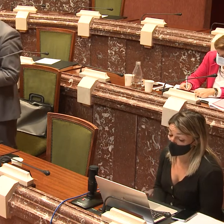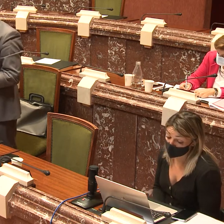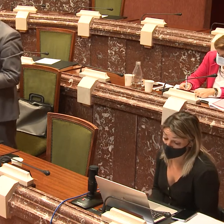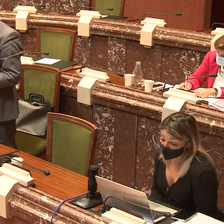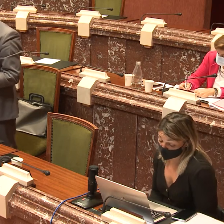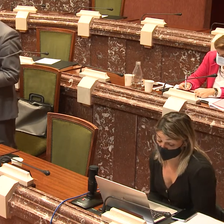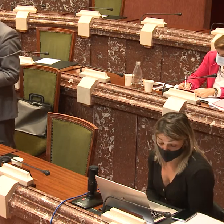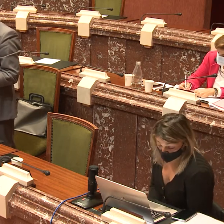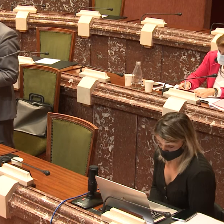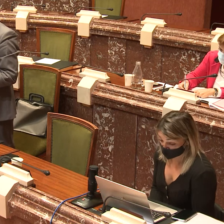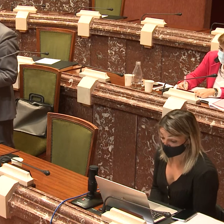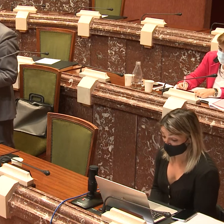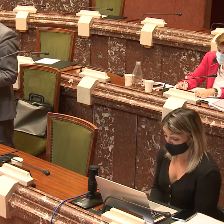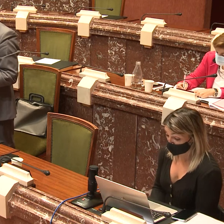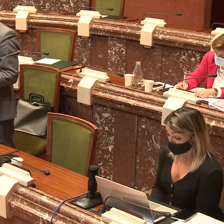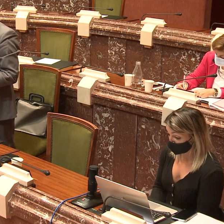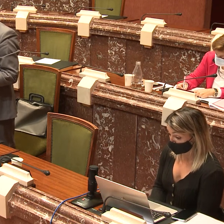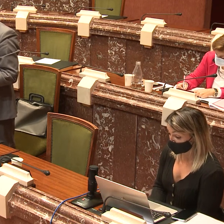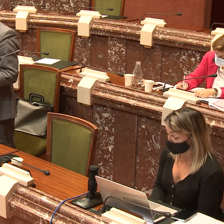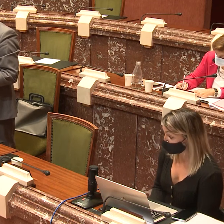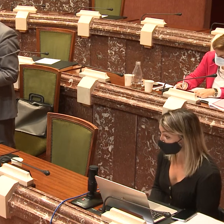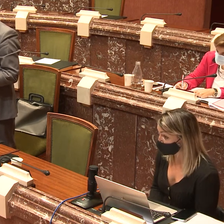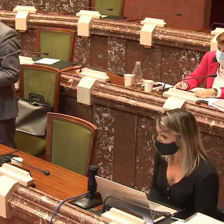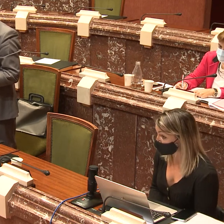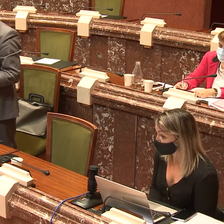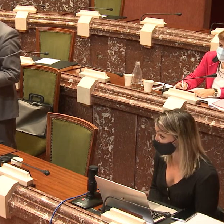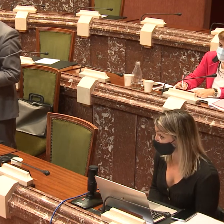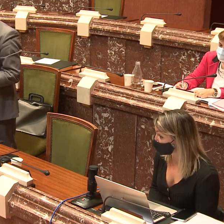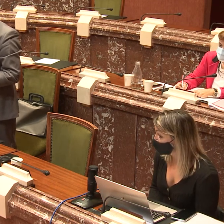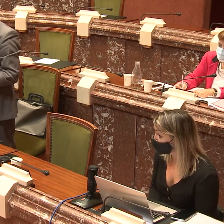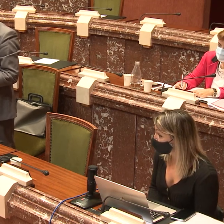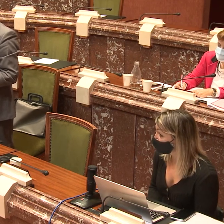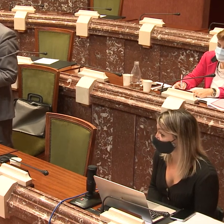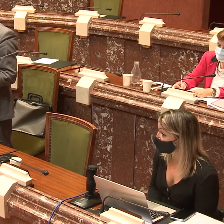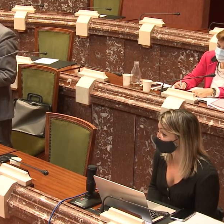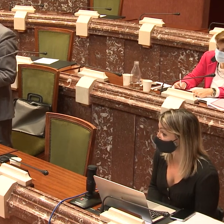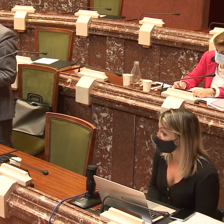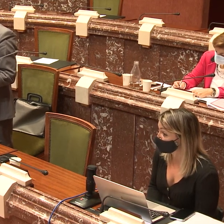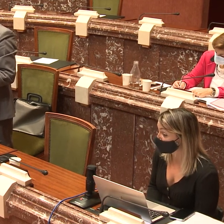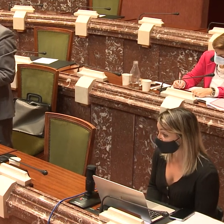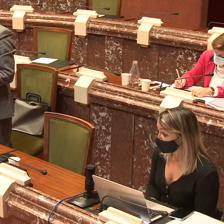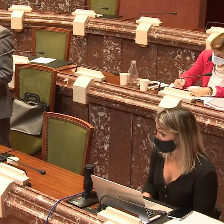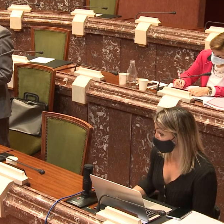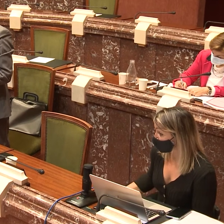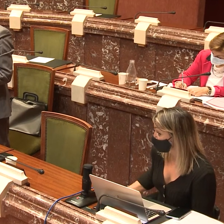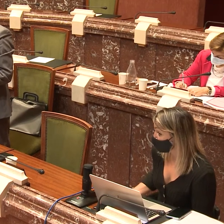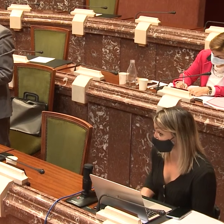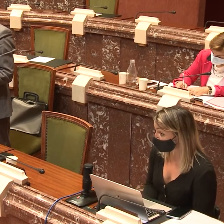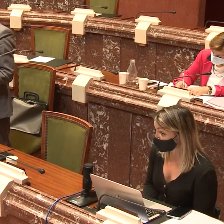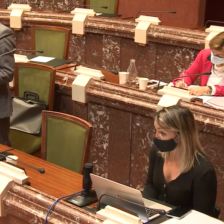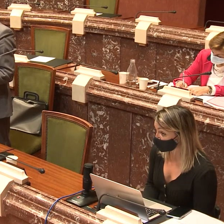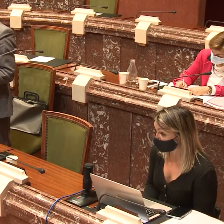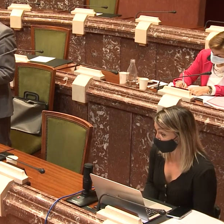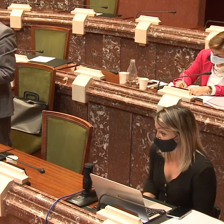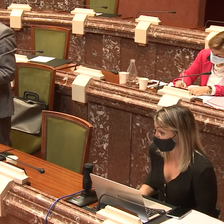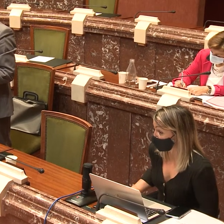Sí, vamos, lo considero así porque trabajo la normalización y la inclusión de las personas con discapacidad a causa de la